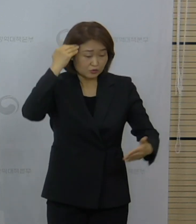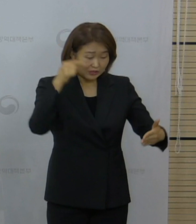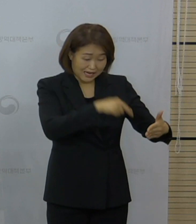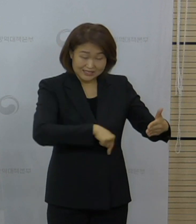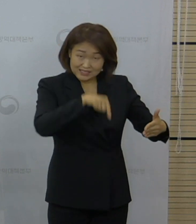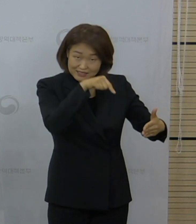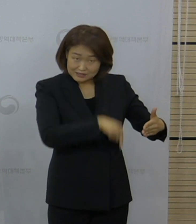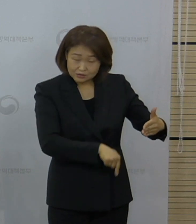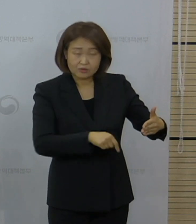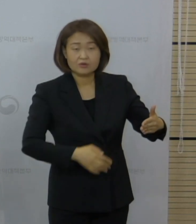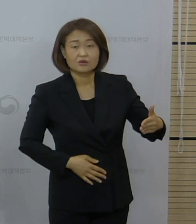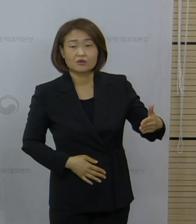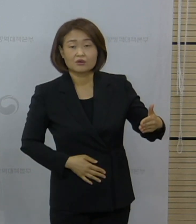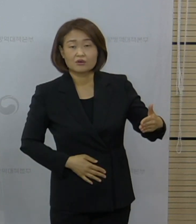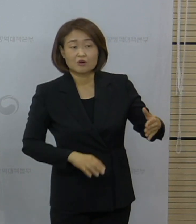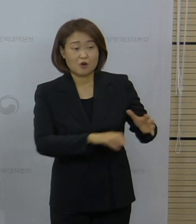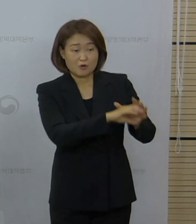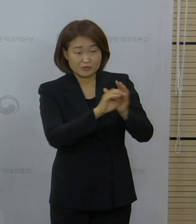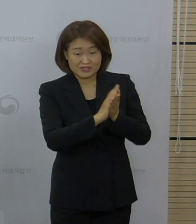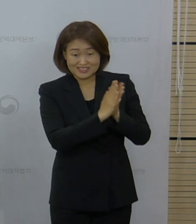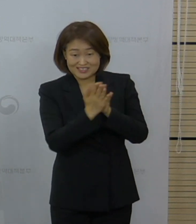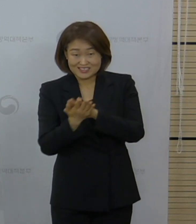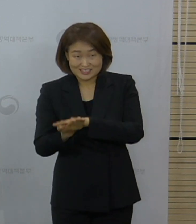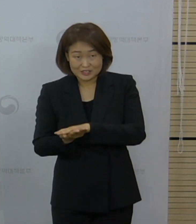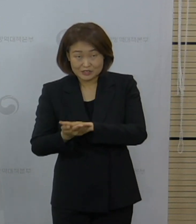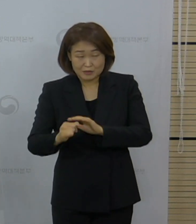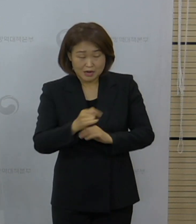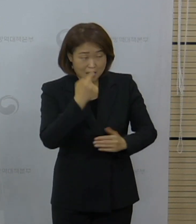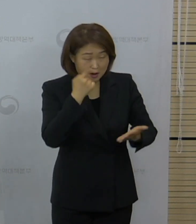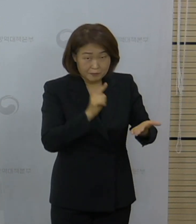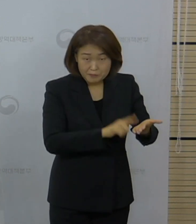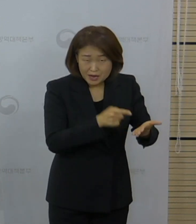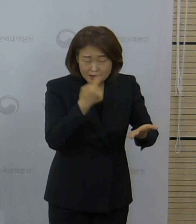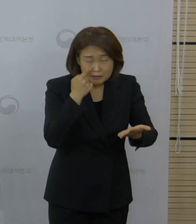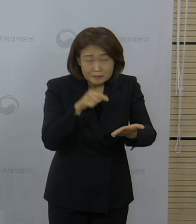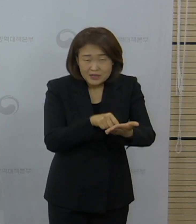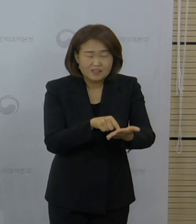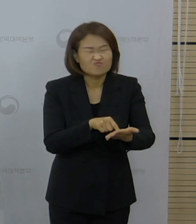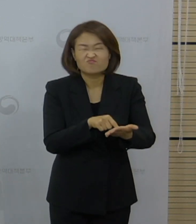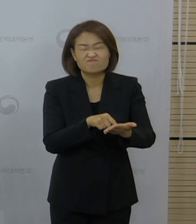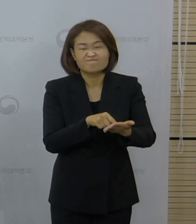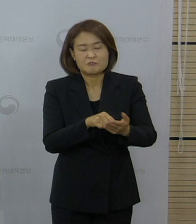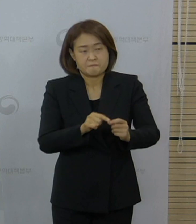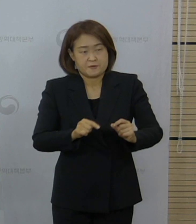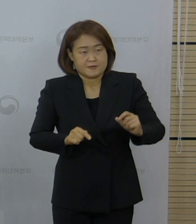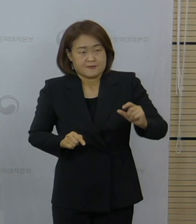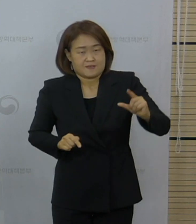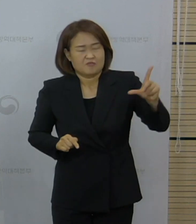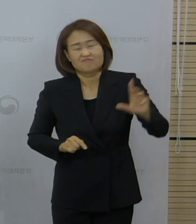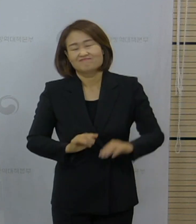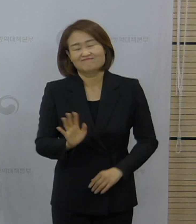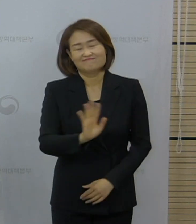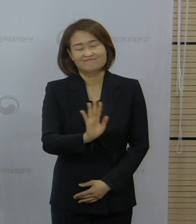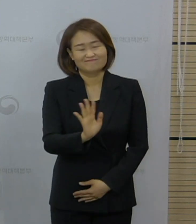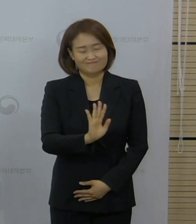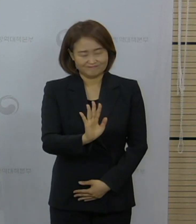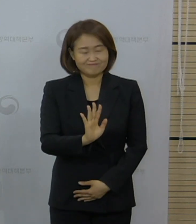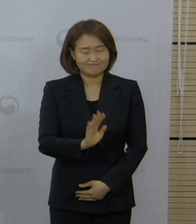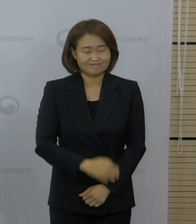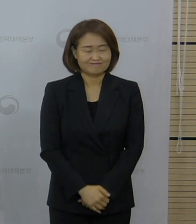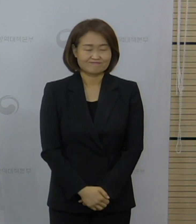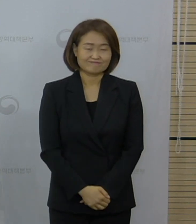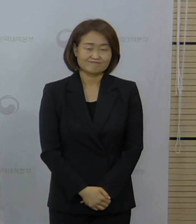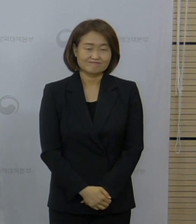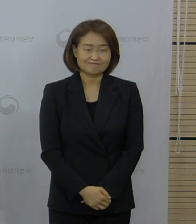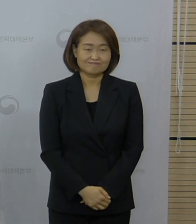있어서는 검출 비율 자체는 그렇게 큰 폭으로 증가하고 있는 상황은 아니다라는 점도 같이